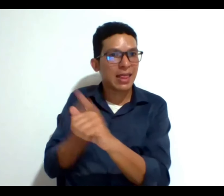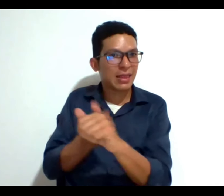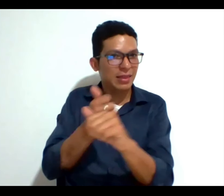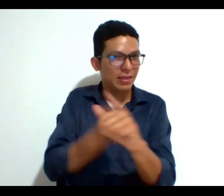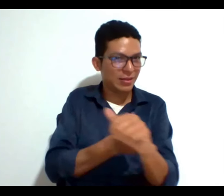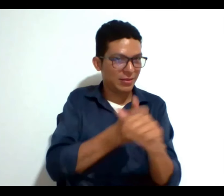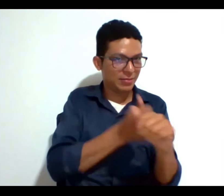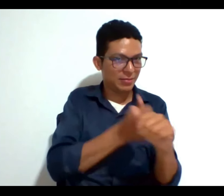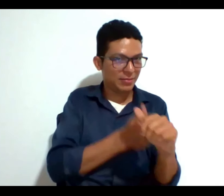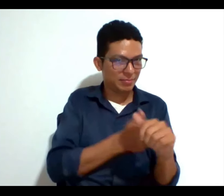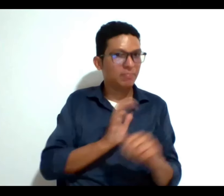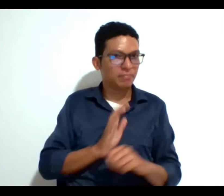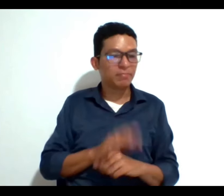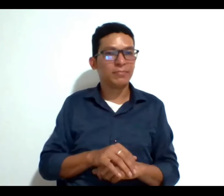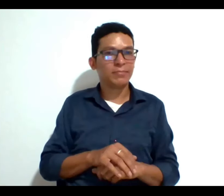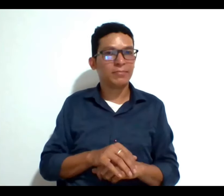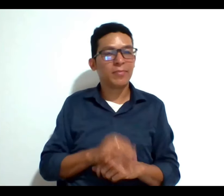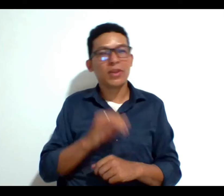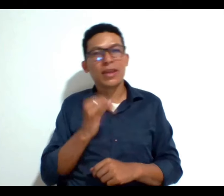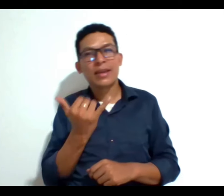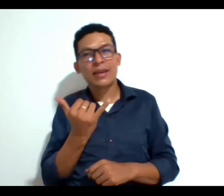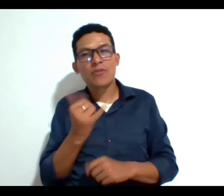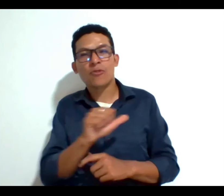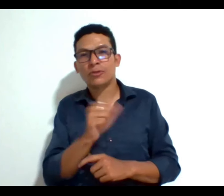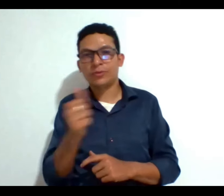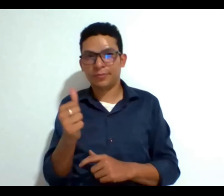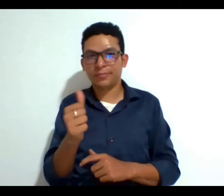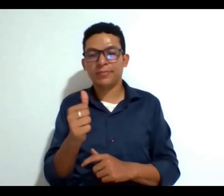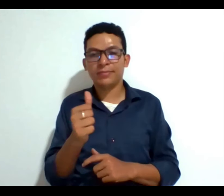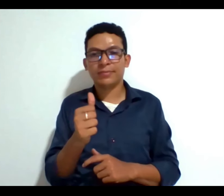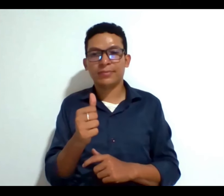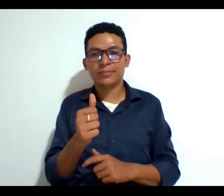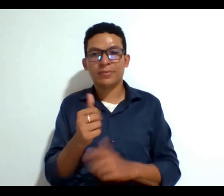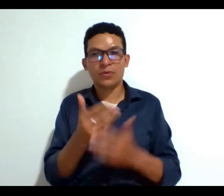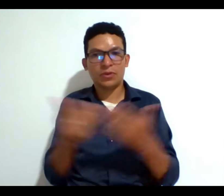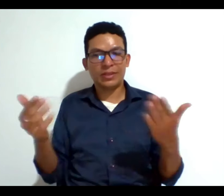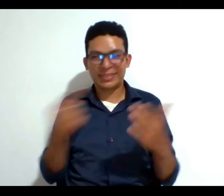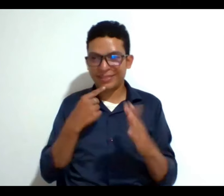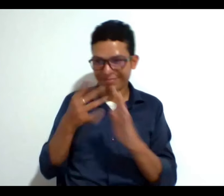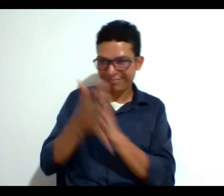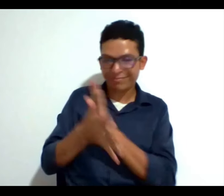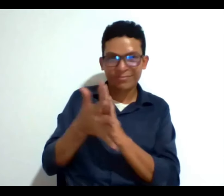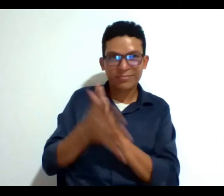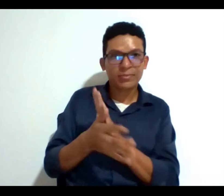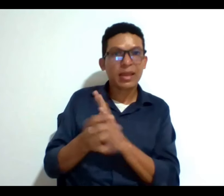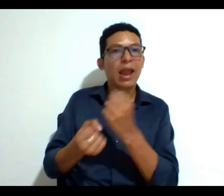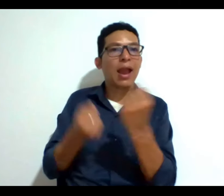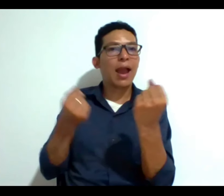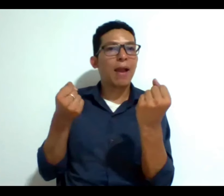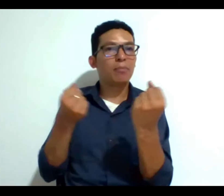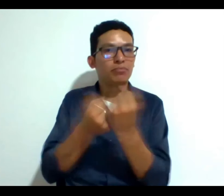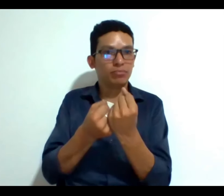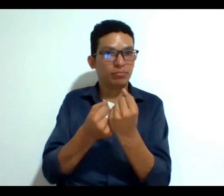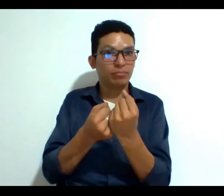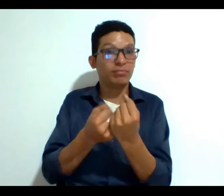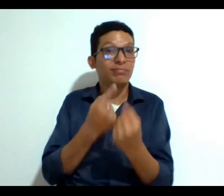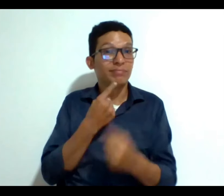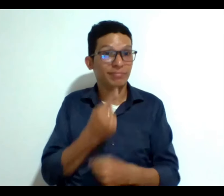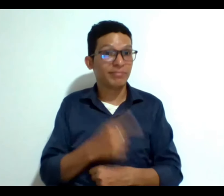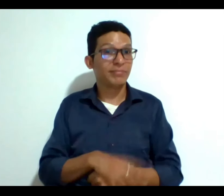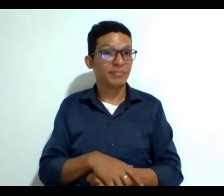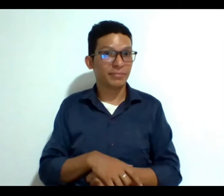y otra cosa que otro de los elementos que él mencionaba era el de un apoyo y creo que